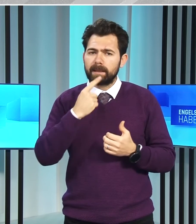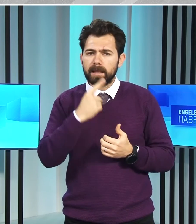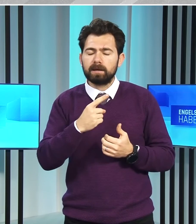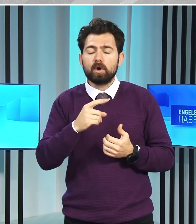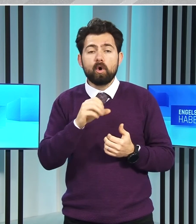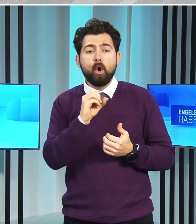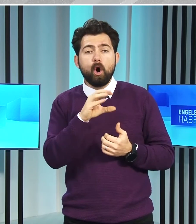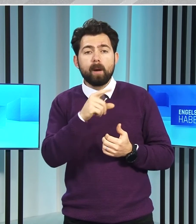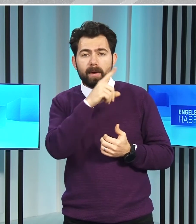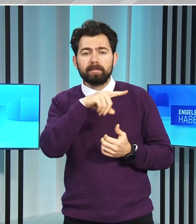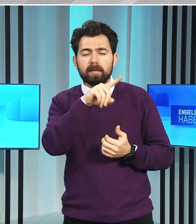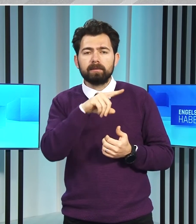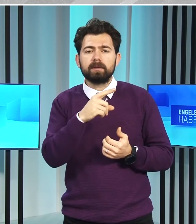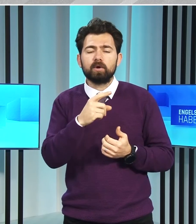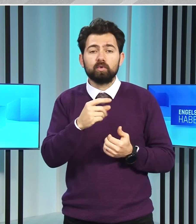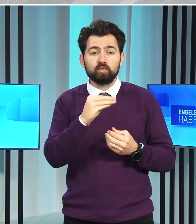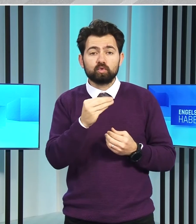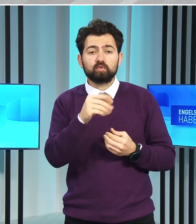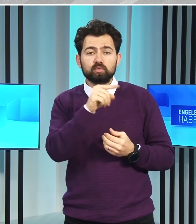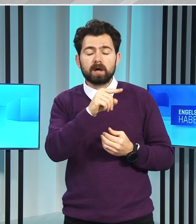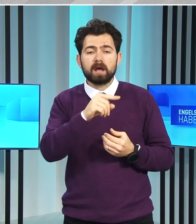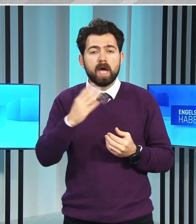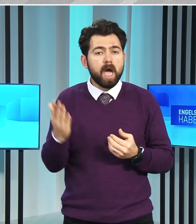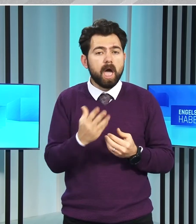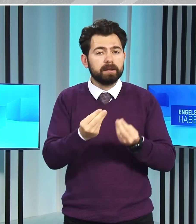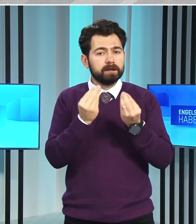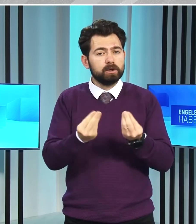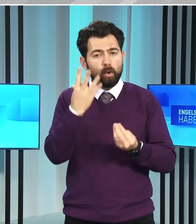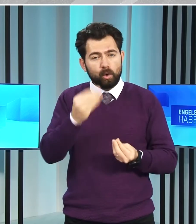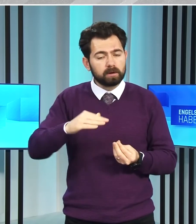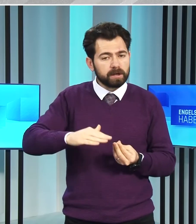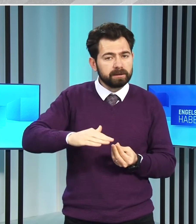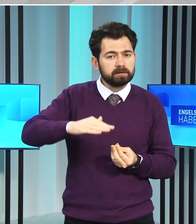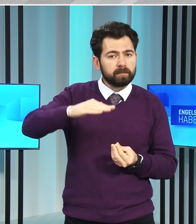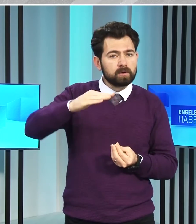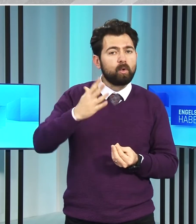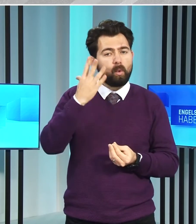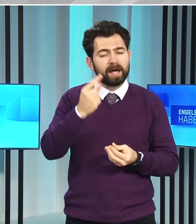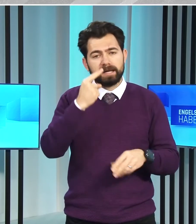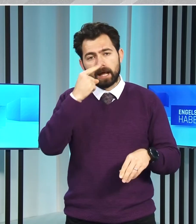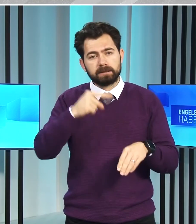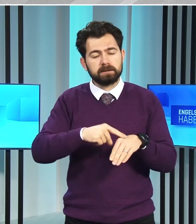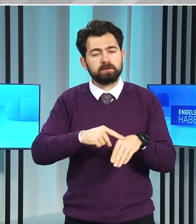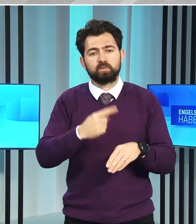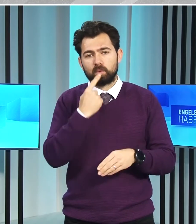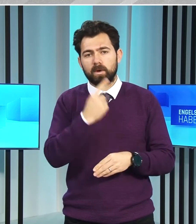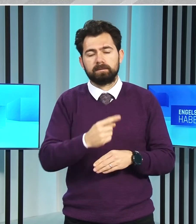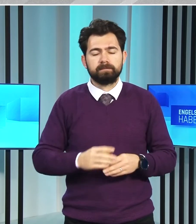Öğretmenlerin de çocukları en iyi şekilde yetiştireceğine olan inancını dile getirdi.